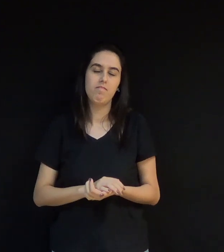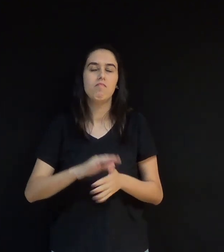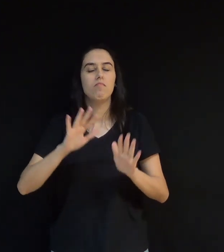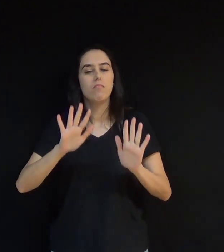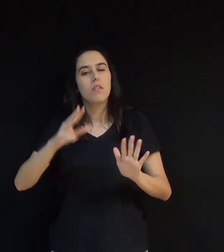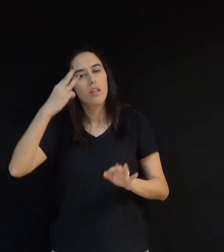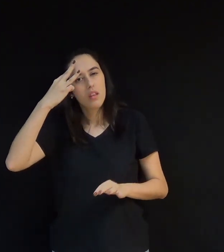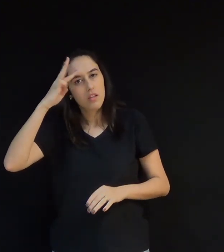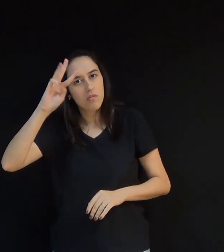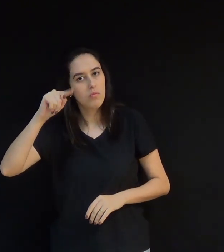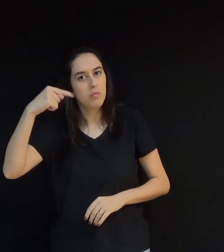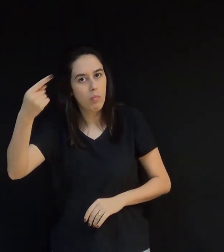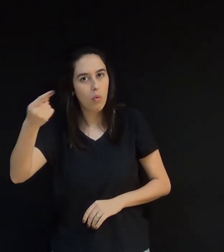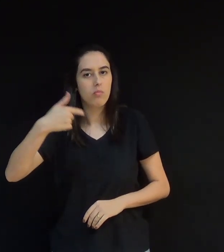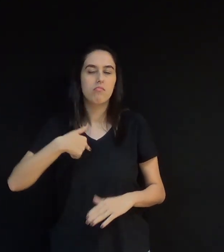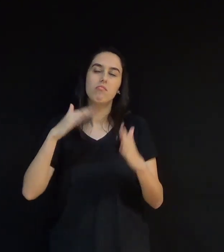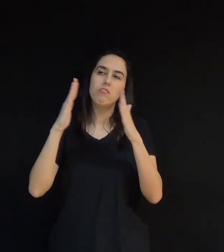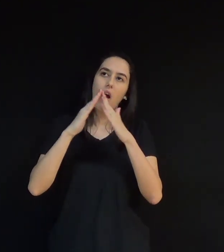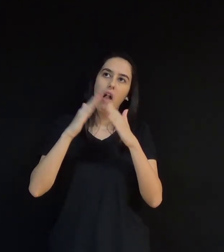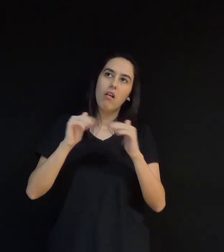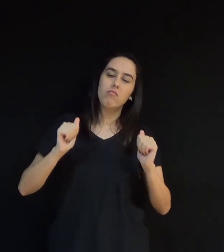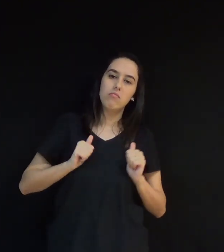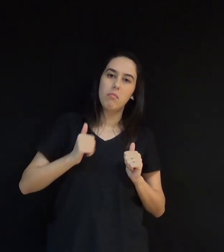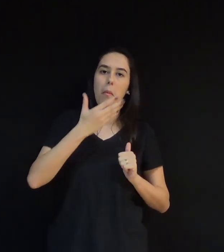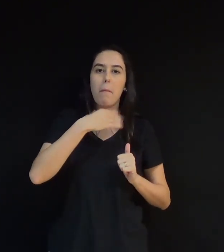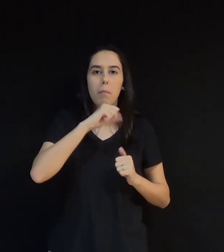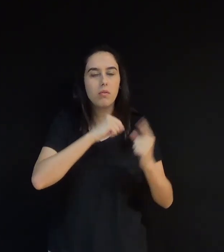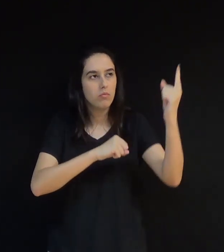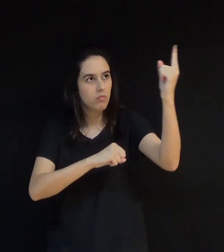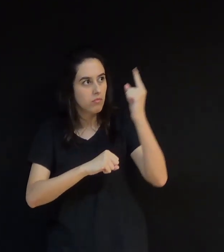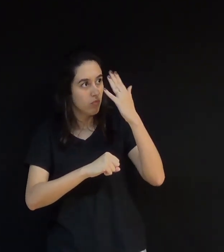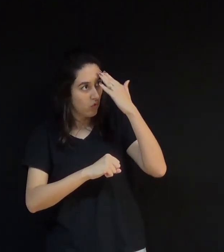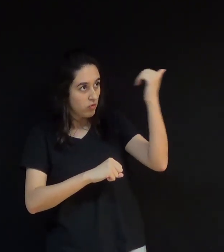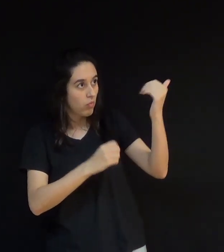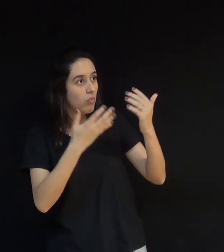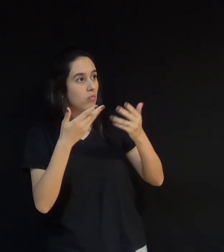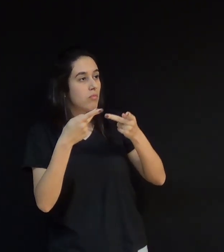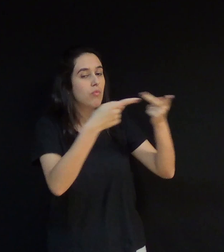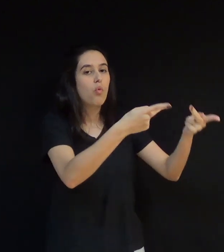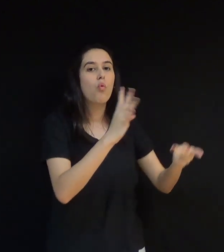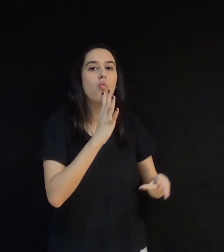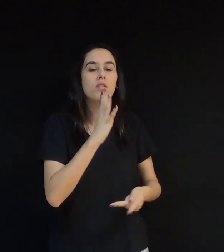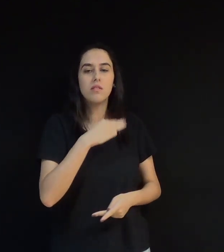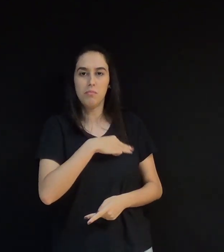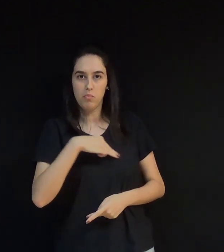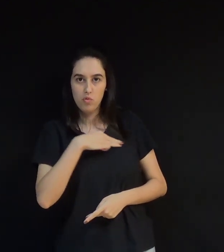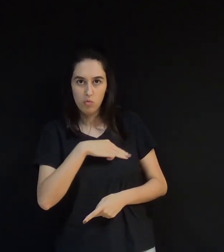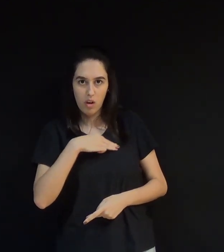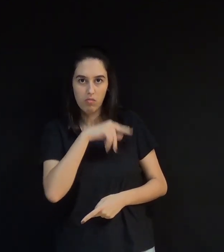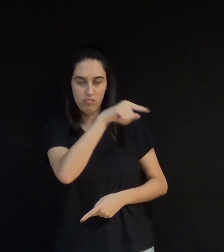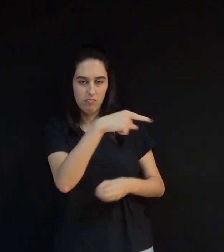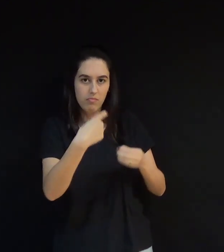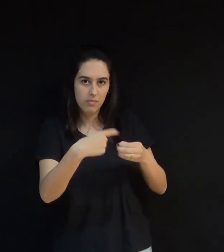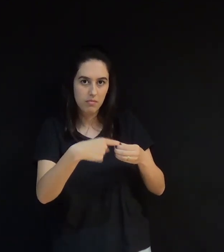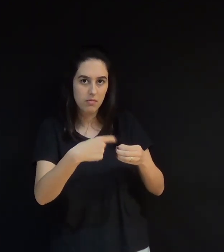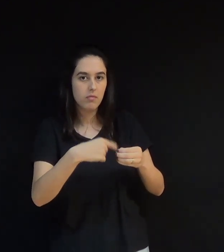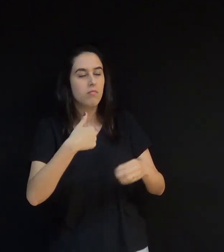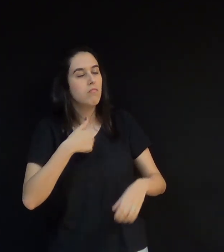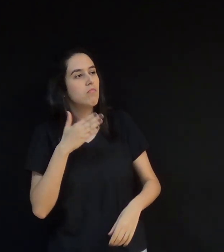e meu pai me chamou para conhecer um missionário, que estava na cidade. Comecei a conversar com ele e